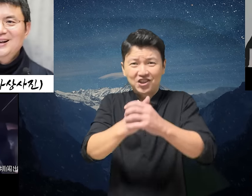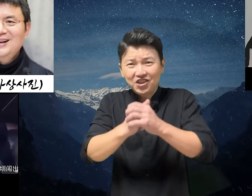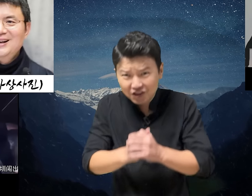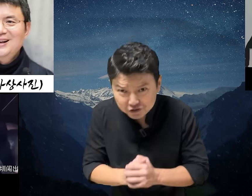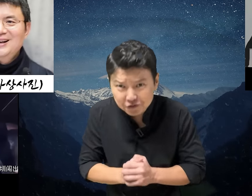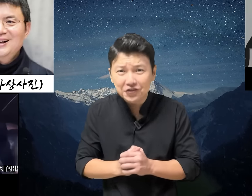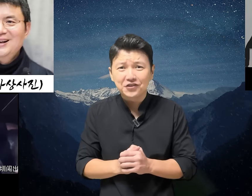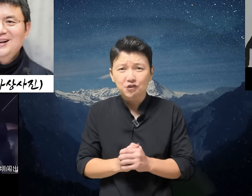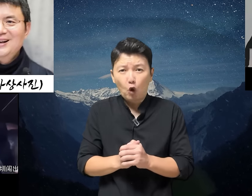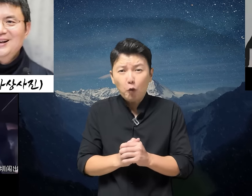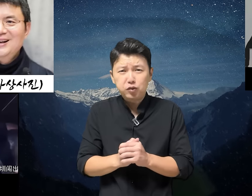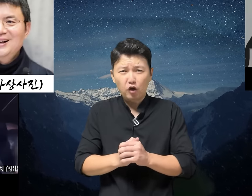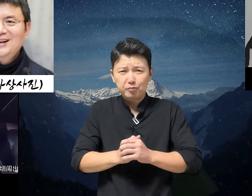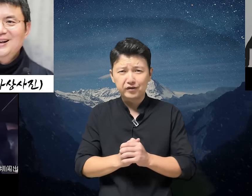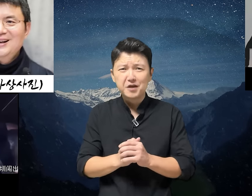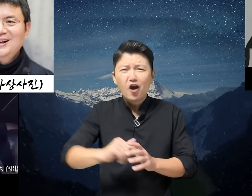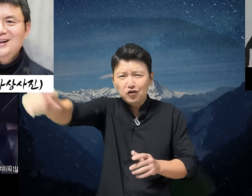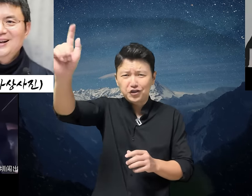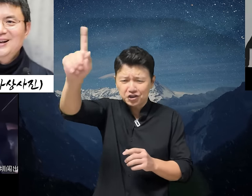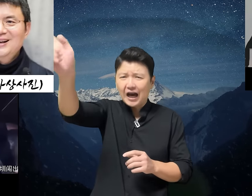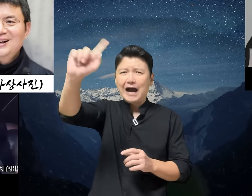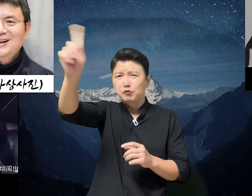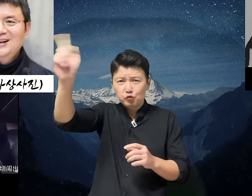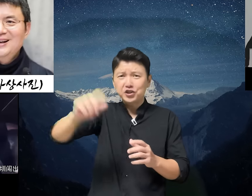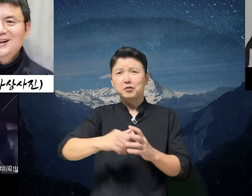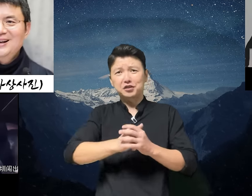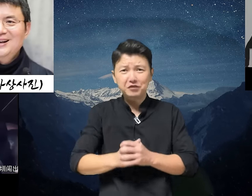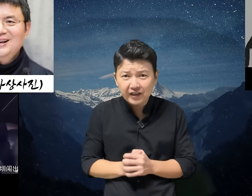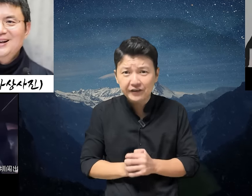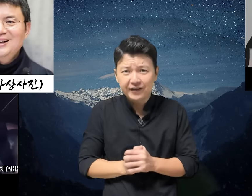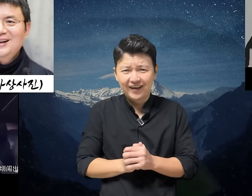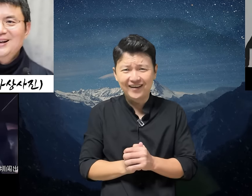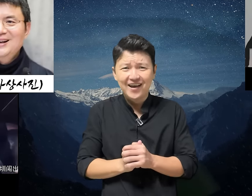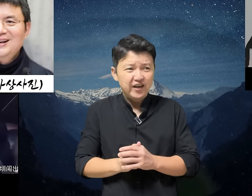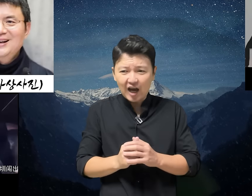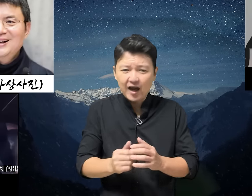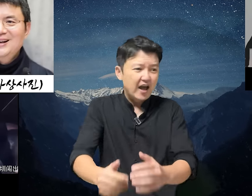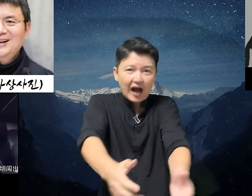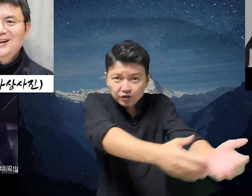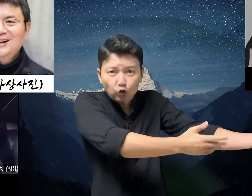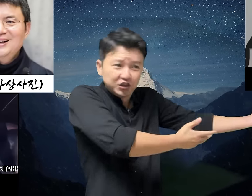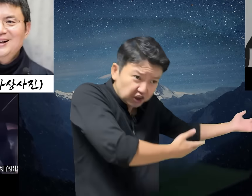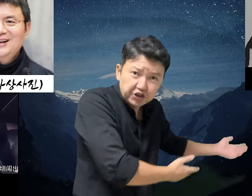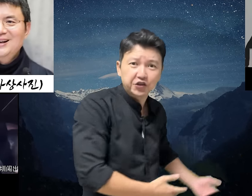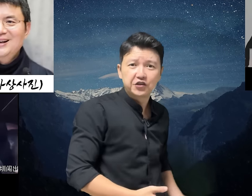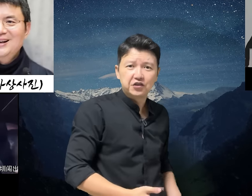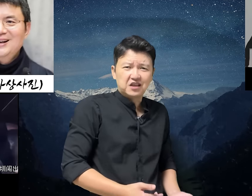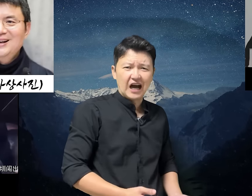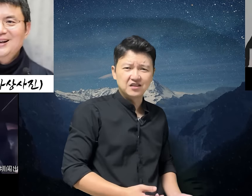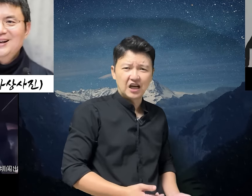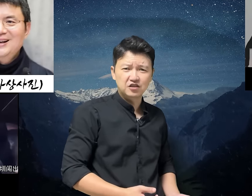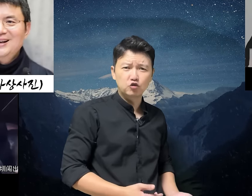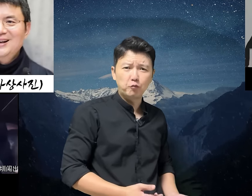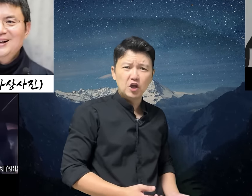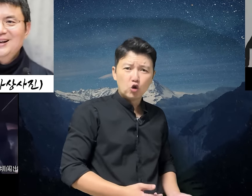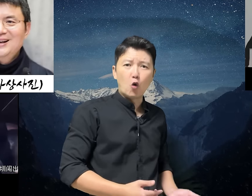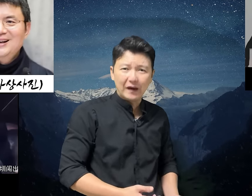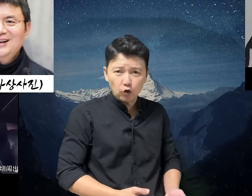어르신이시군요. 노 플로블럭. 어르신은 아무 문제 없습니다. 자 안으로 드시죠. 그 칸창즈놈이 곧바로